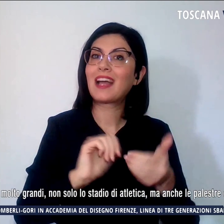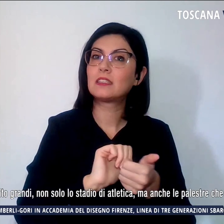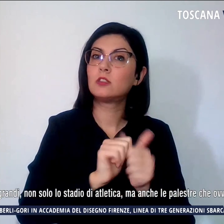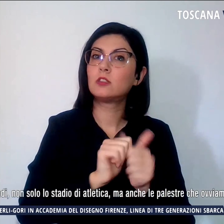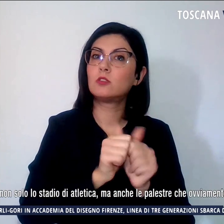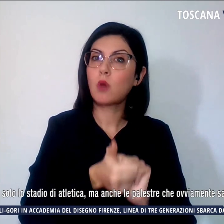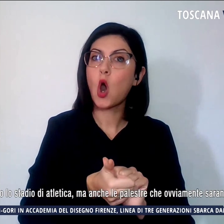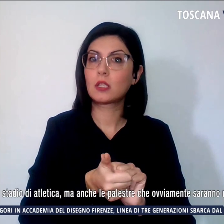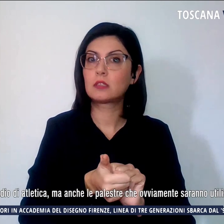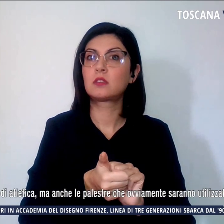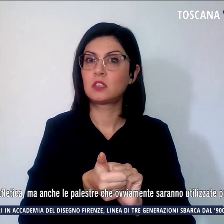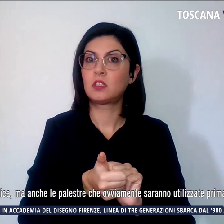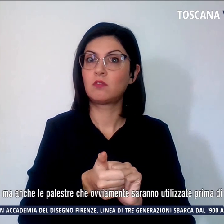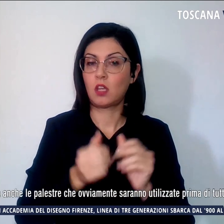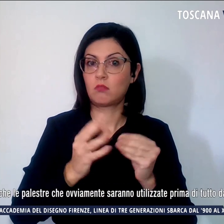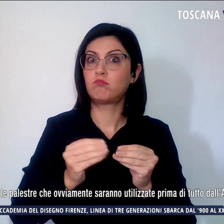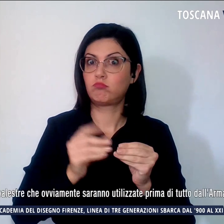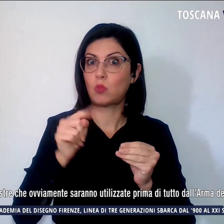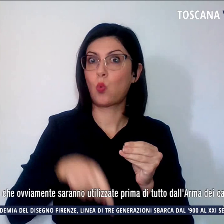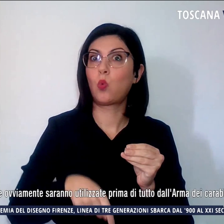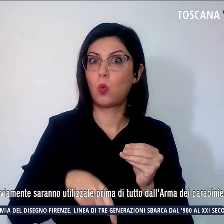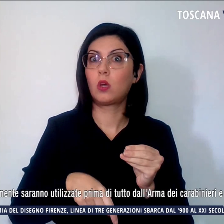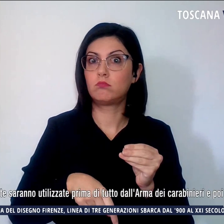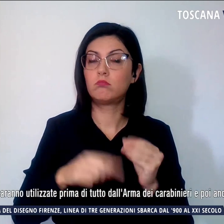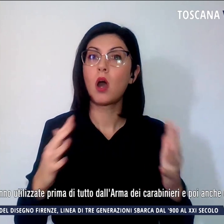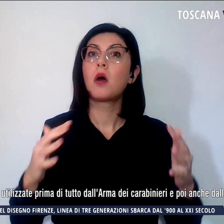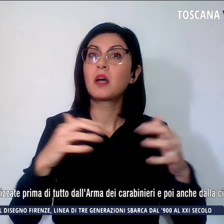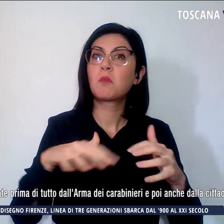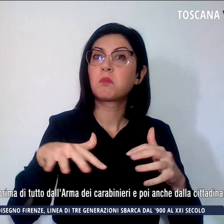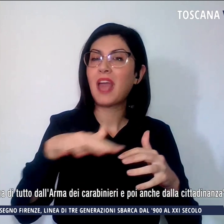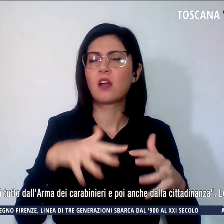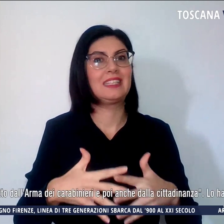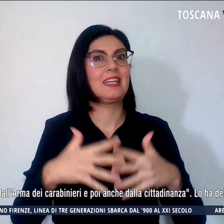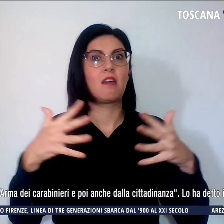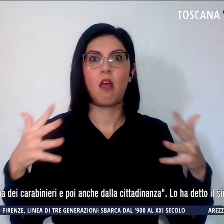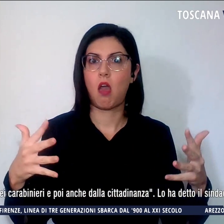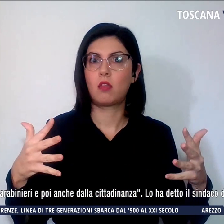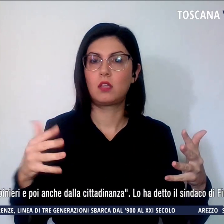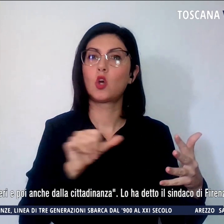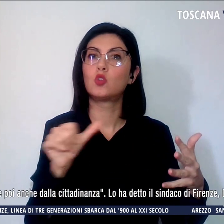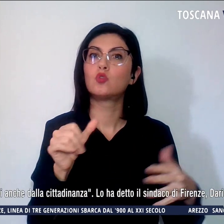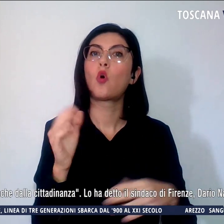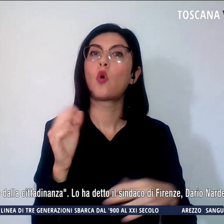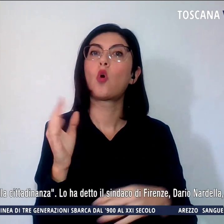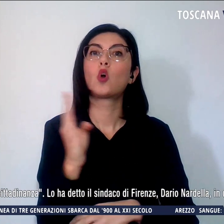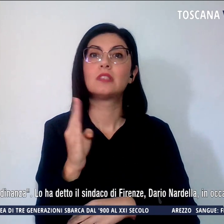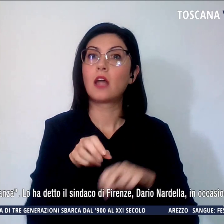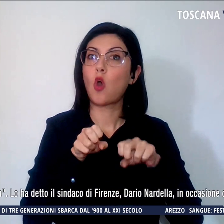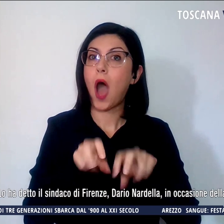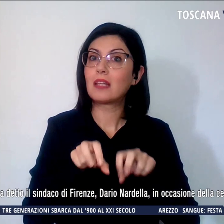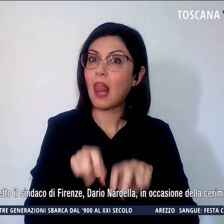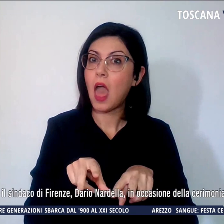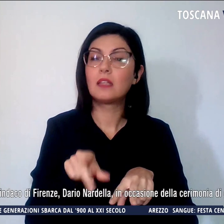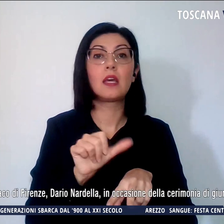realizzando qui. Sono impianti molto grandi, non solo lo stadio di atletica, ma anche le